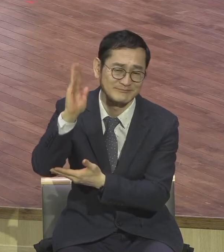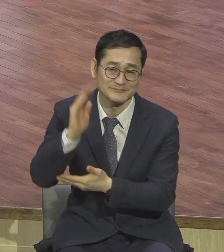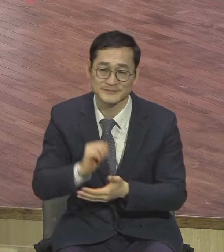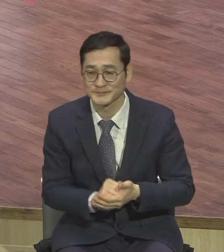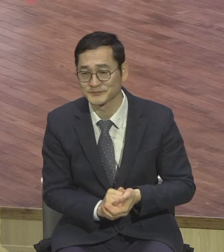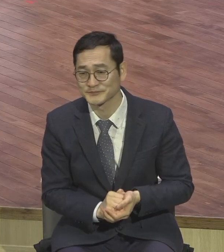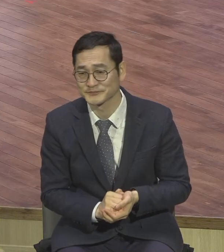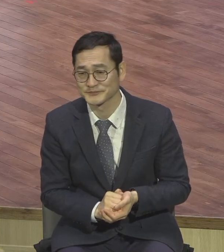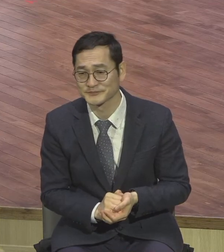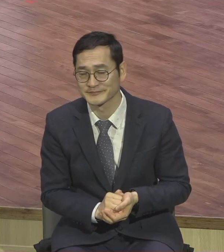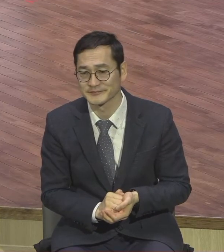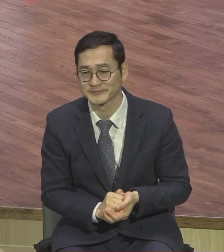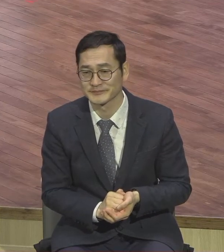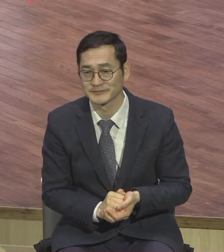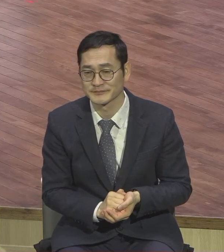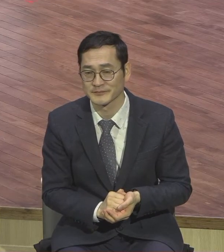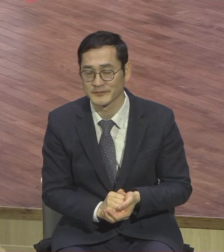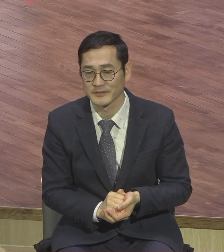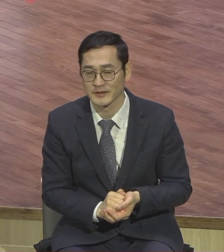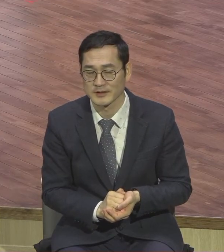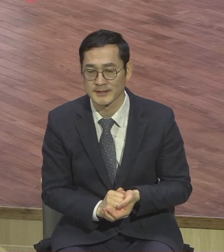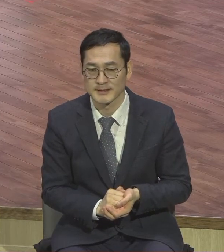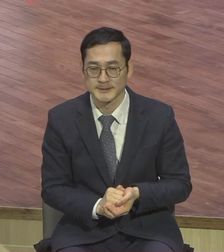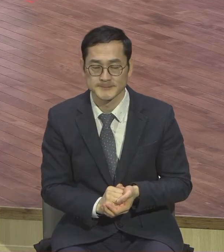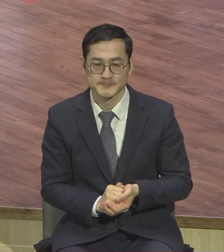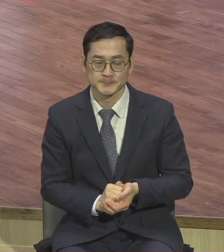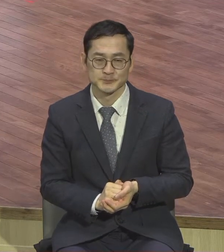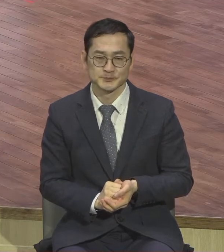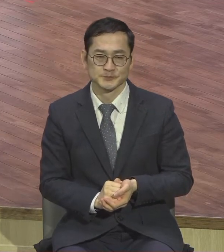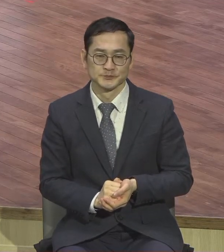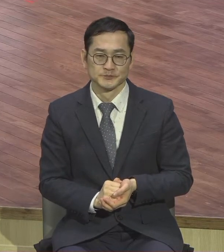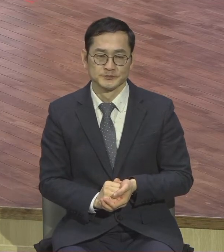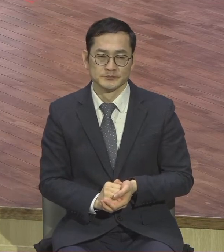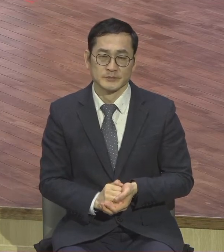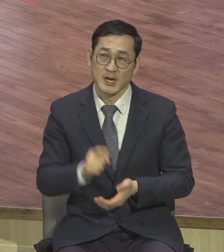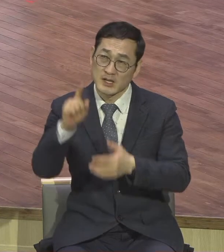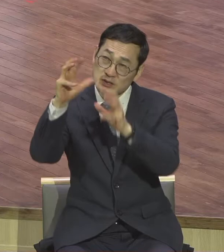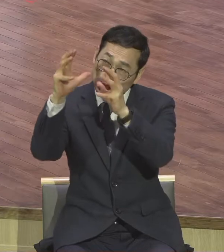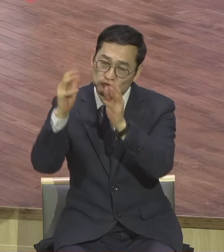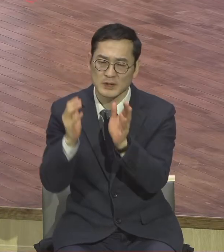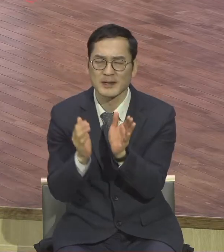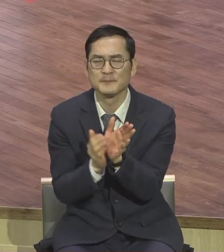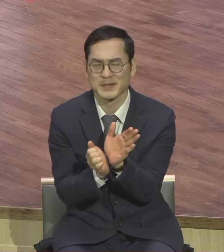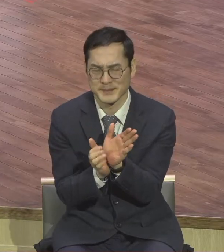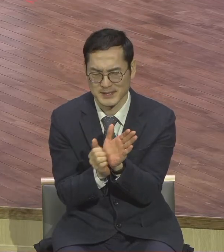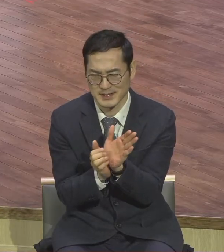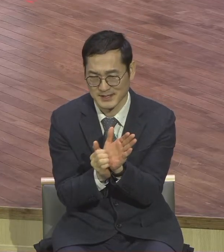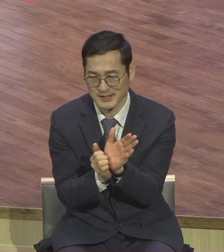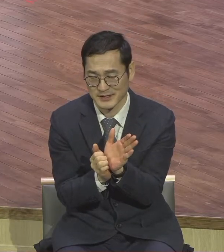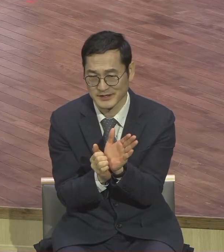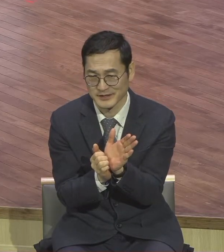예수님께서 우리에게 이철에 이렇게 천국의 비밀, 천국의 비밀을